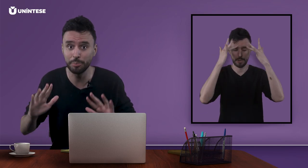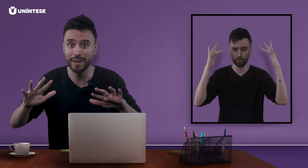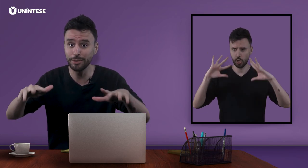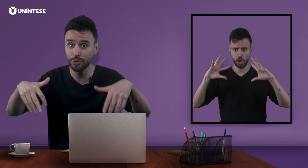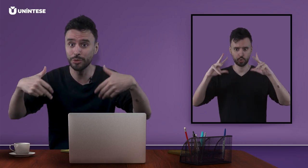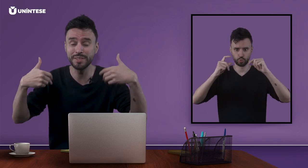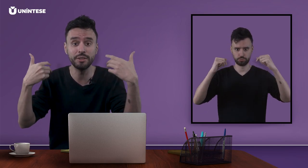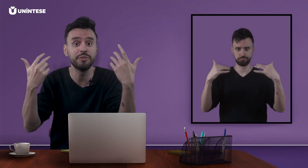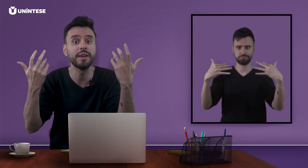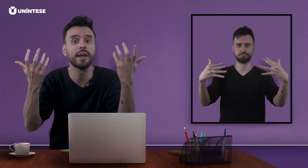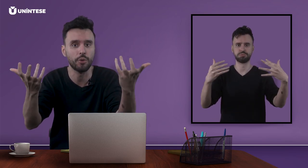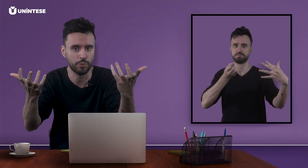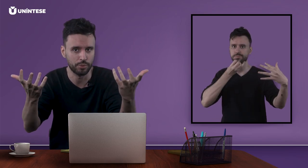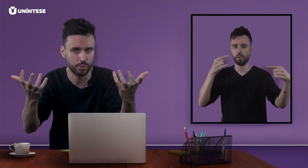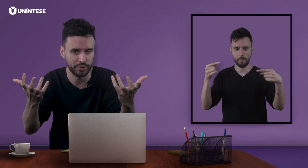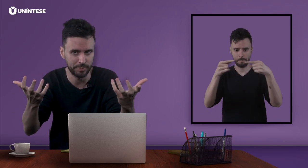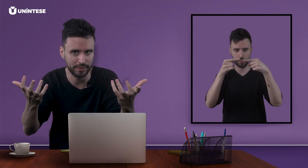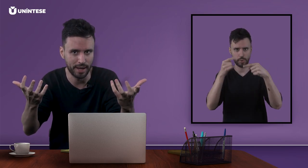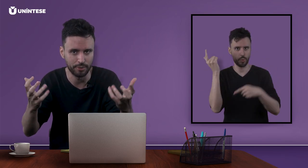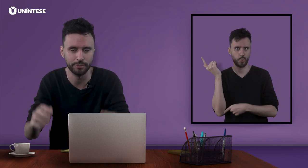e para todos que verão o espetáculo.